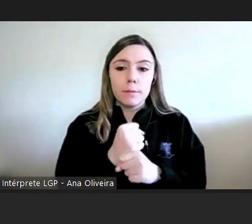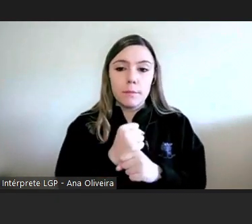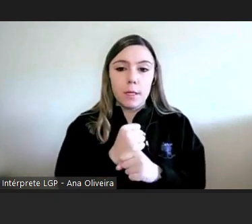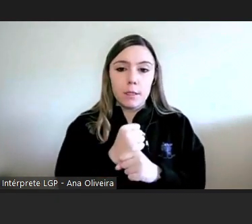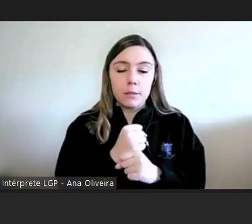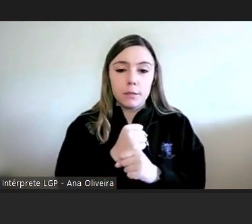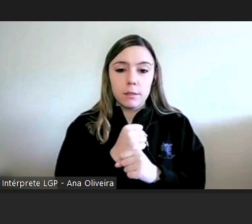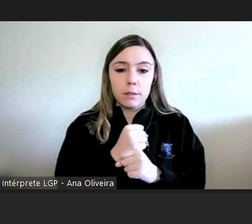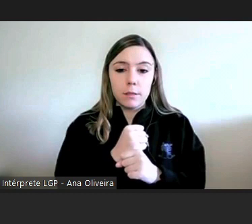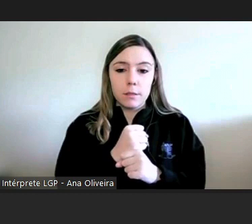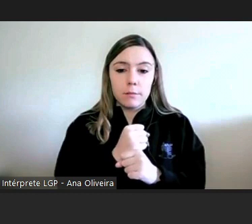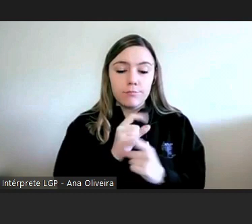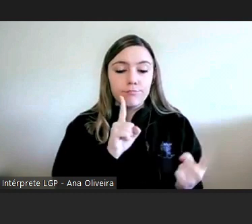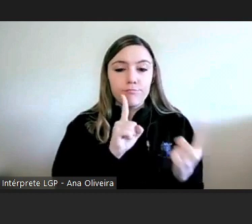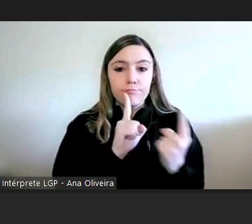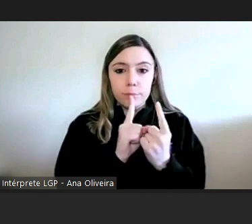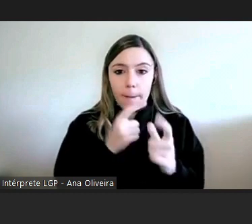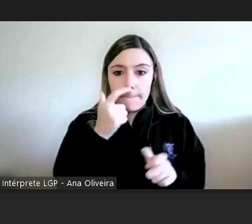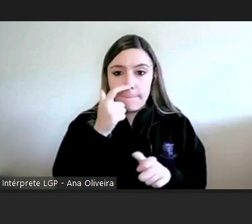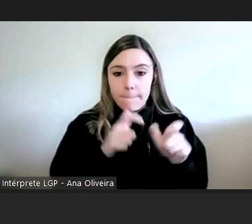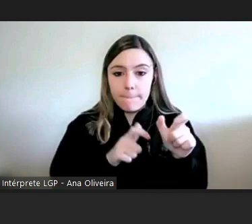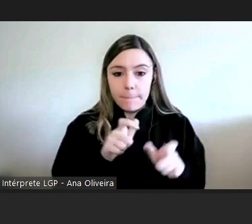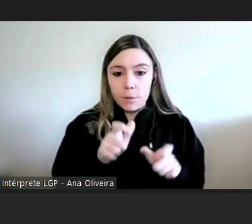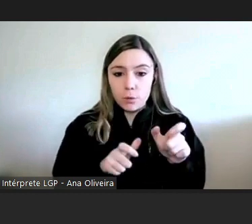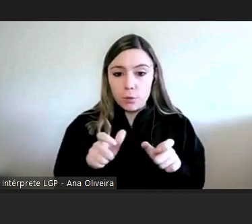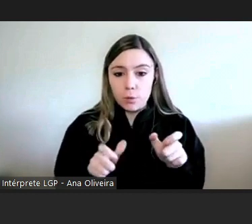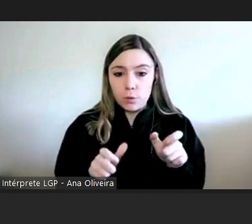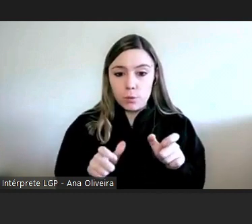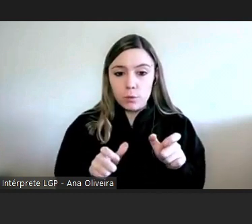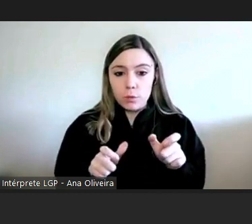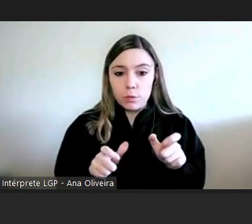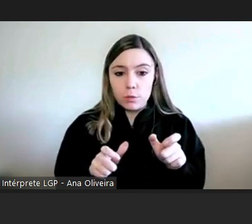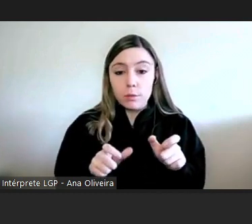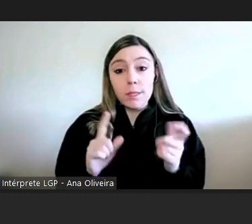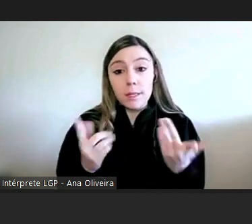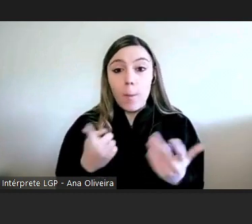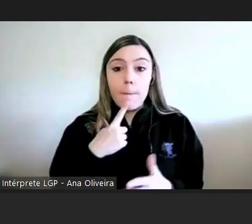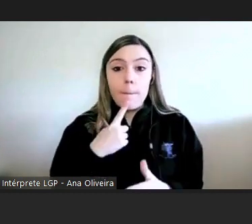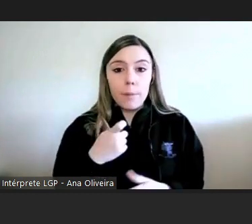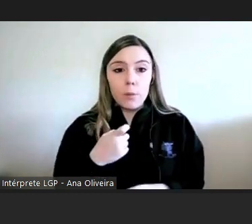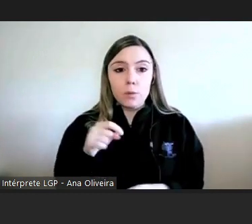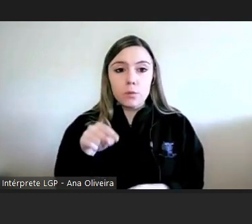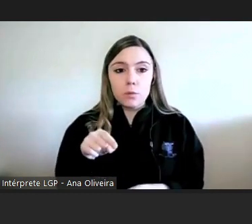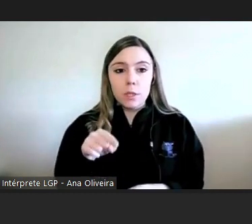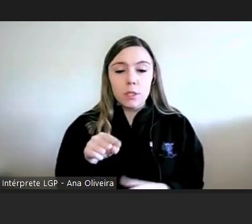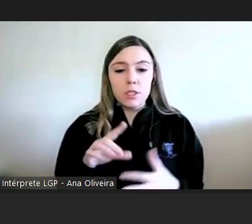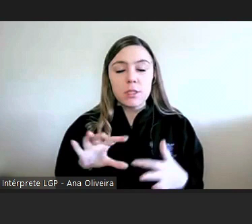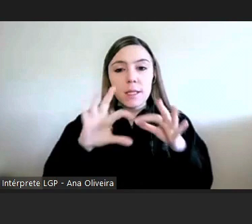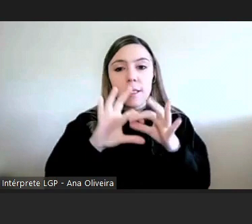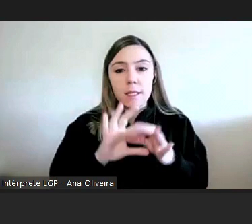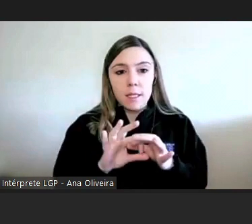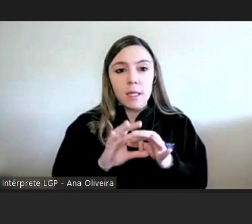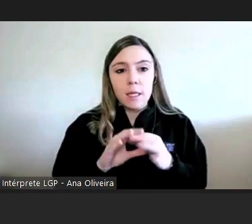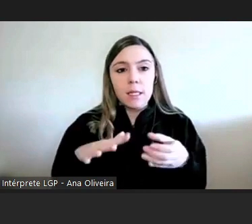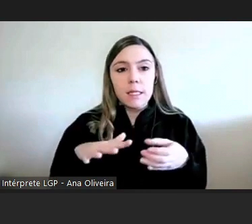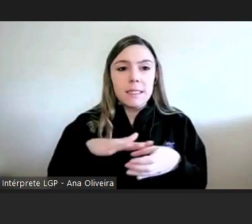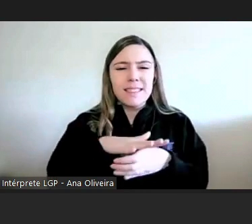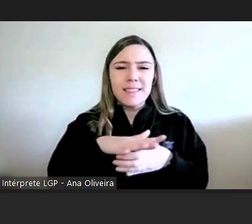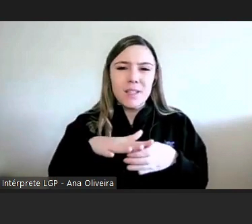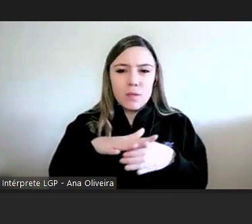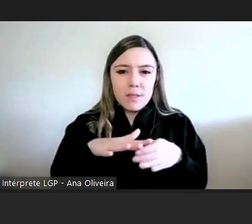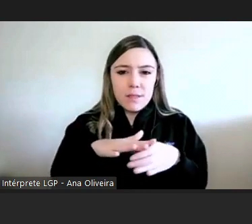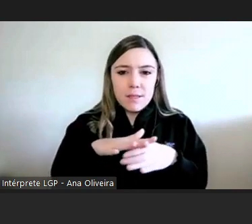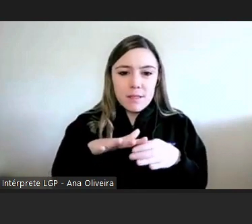com os cidadãos e portanto esta pergunta sobre qual o estado da arte dos serviços da